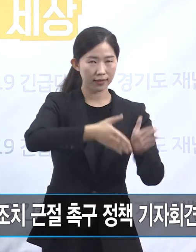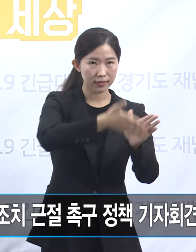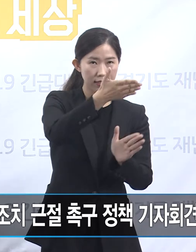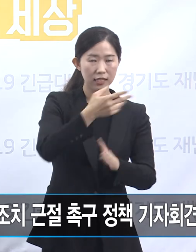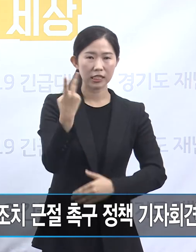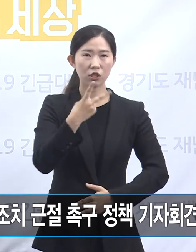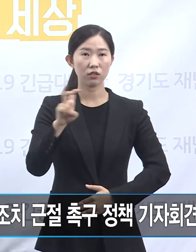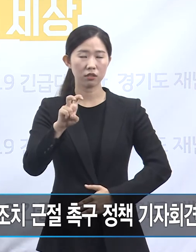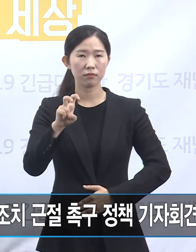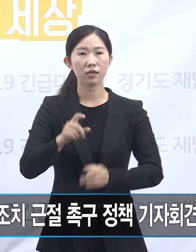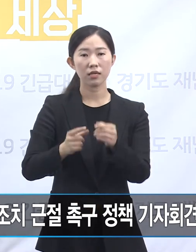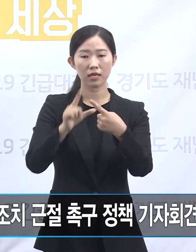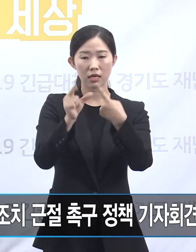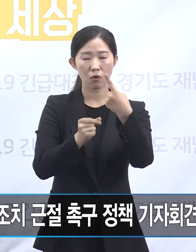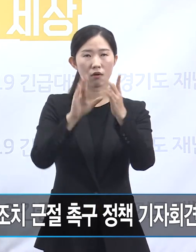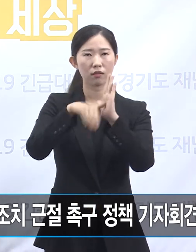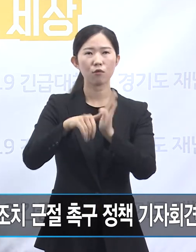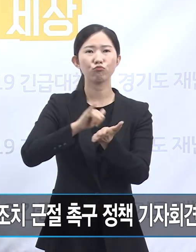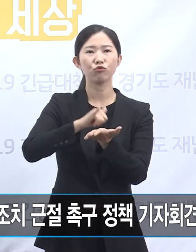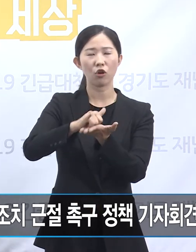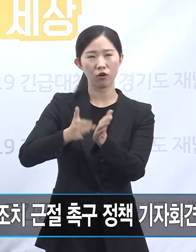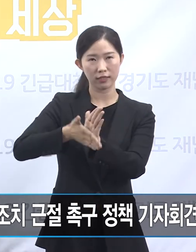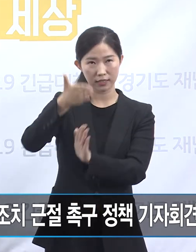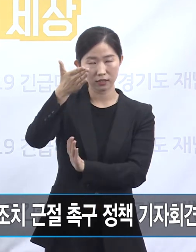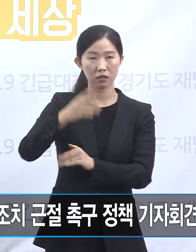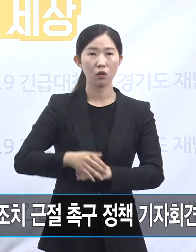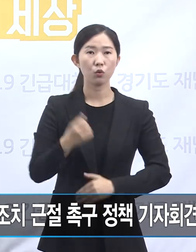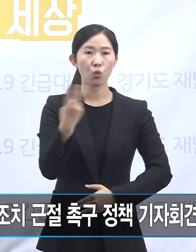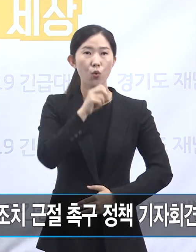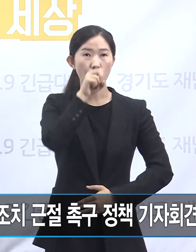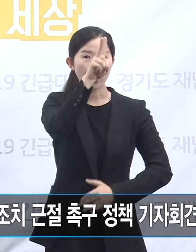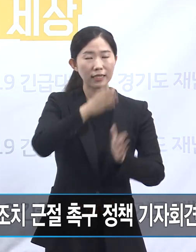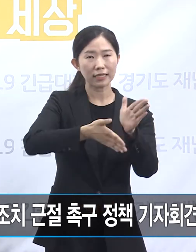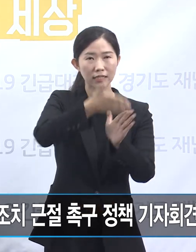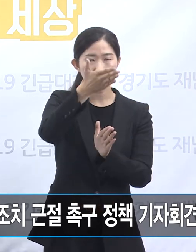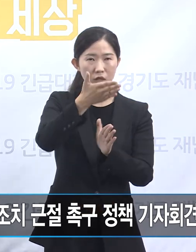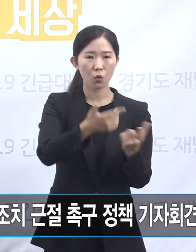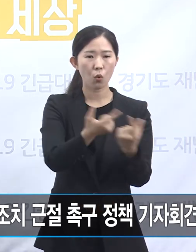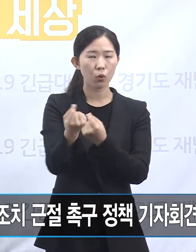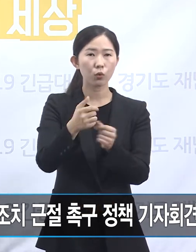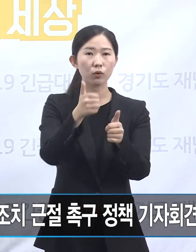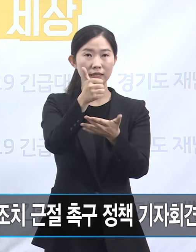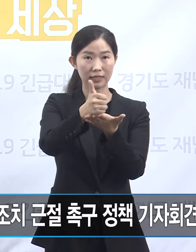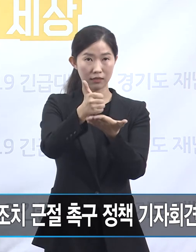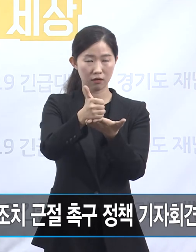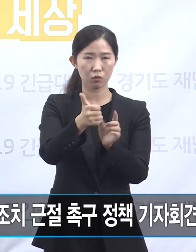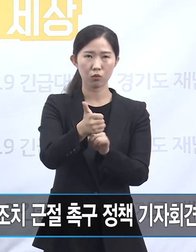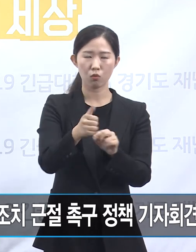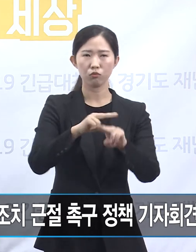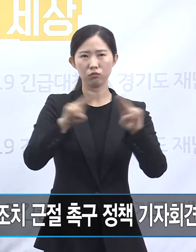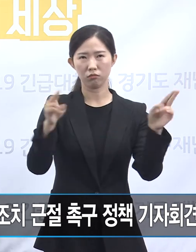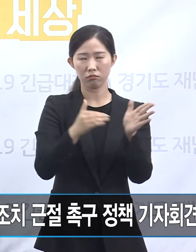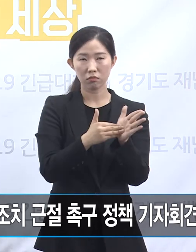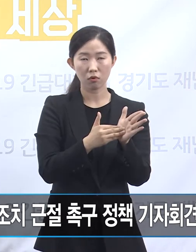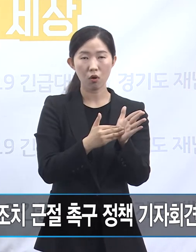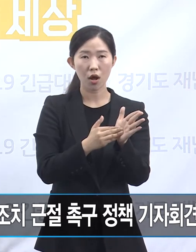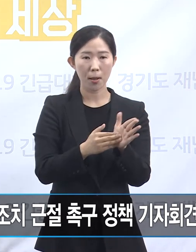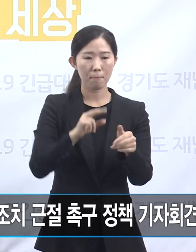1월에는 문경시 여성국장, 2020년 2월에는 용인시 공동의장, 마산시 공동의장을 모두